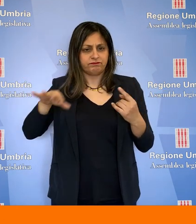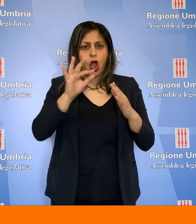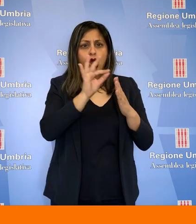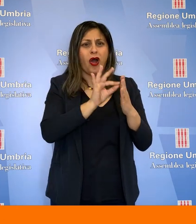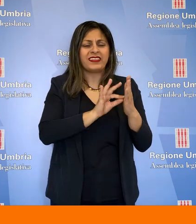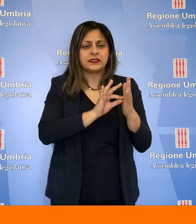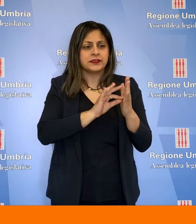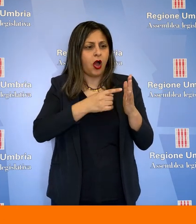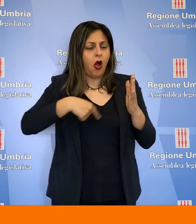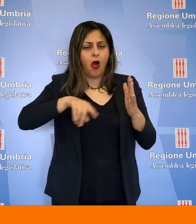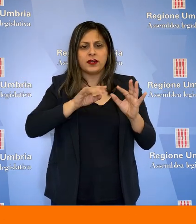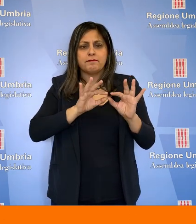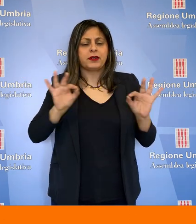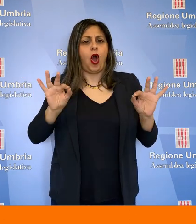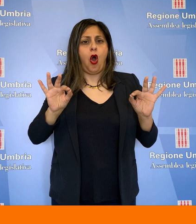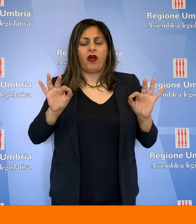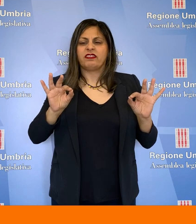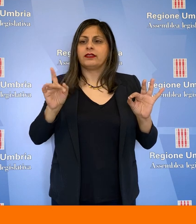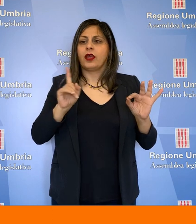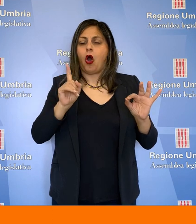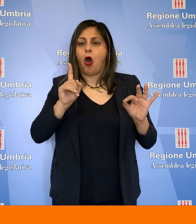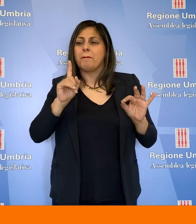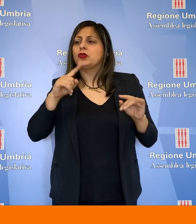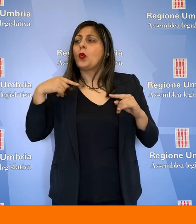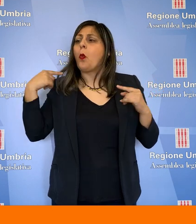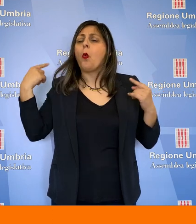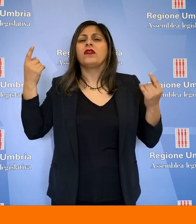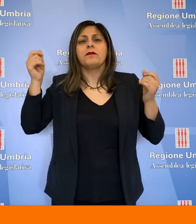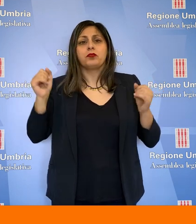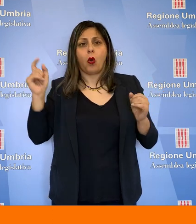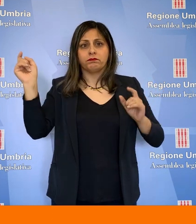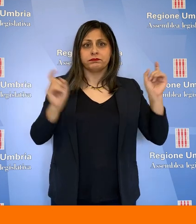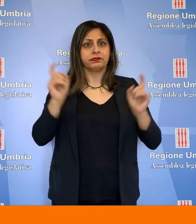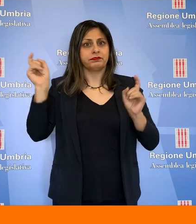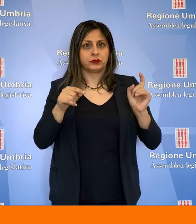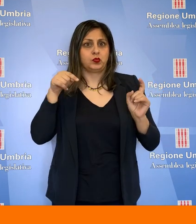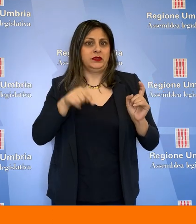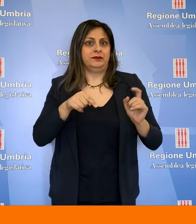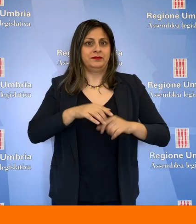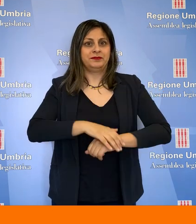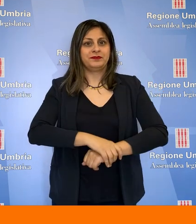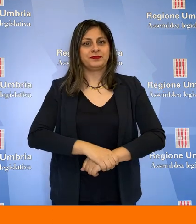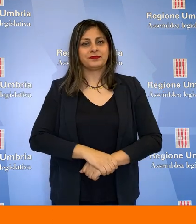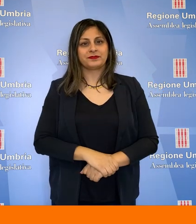condizioni per poter essere veramente una meta ambita per tutti.